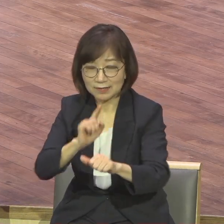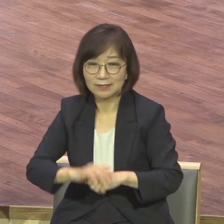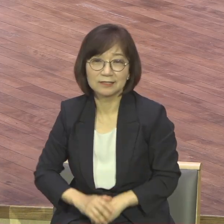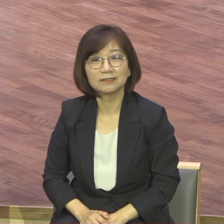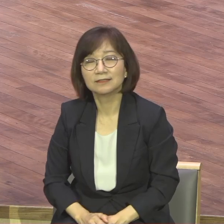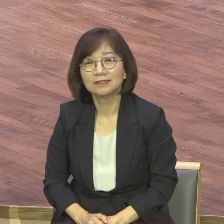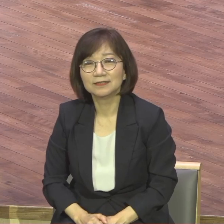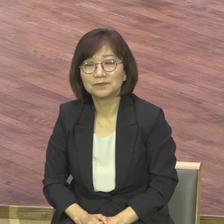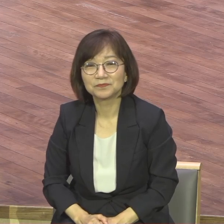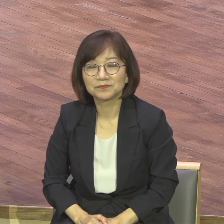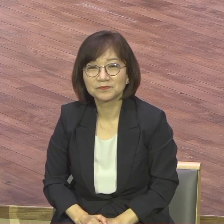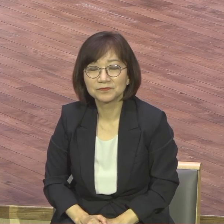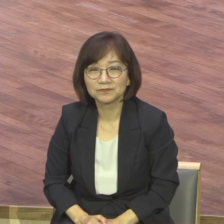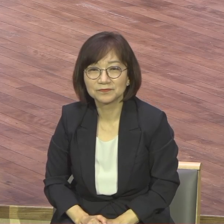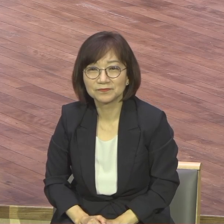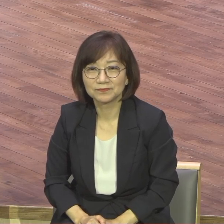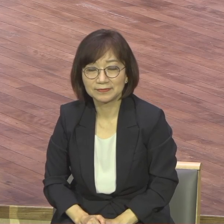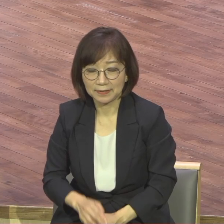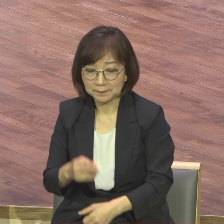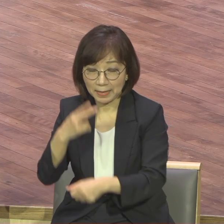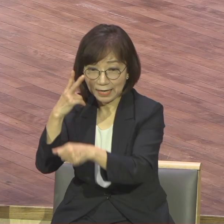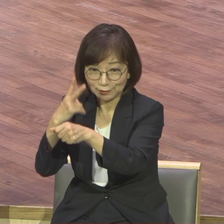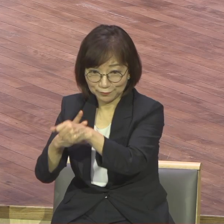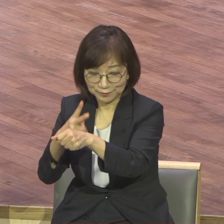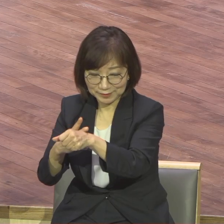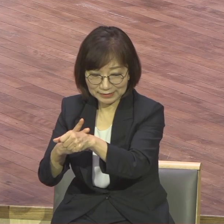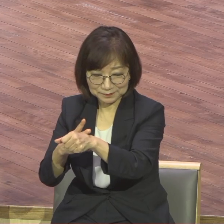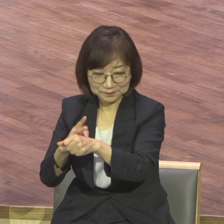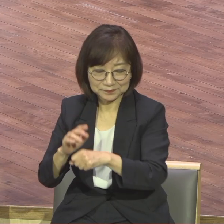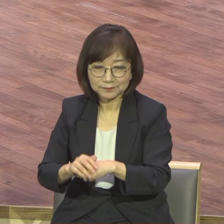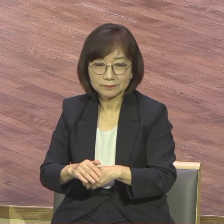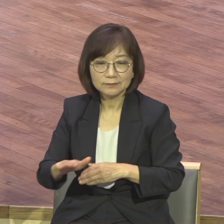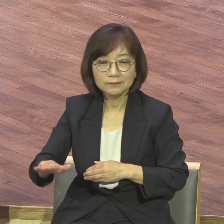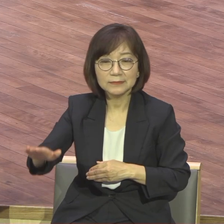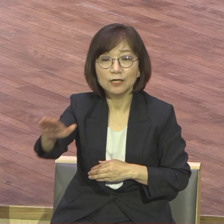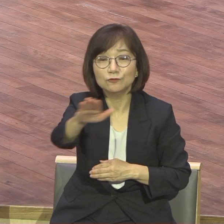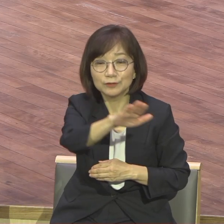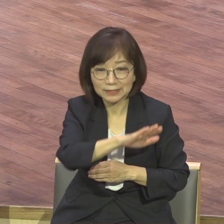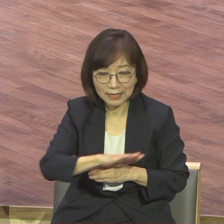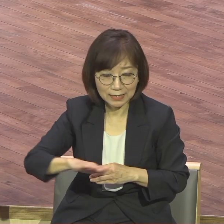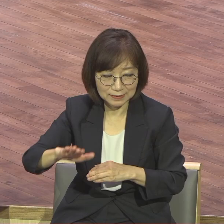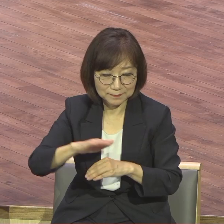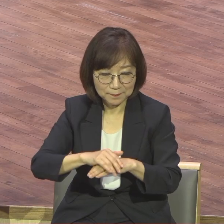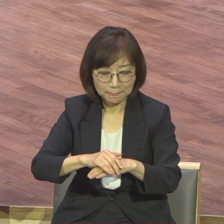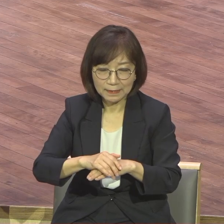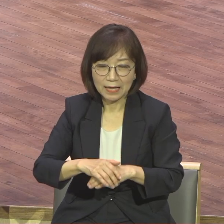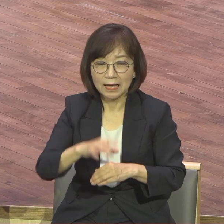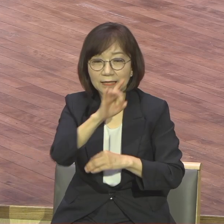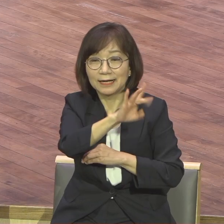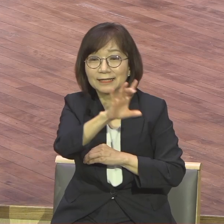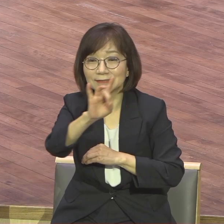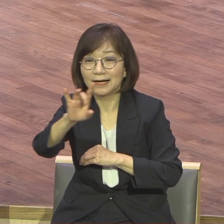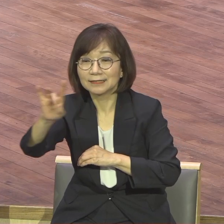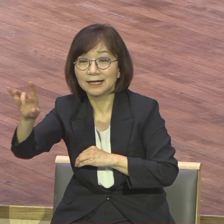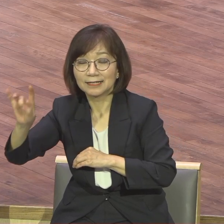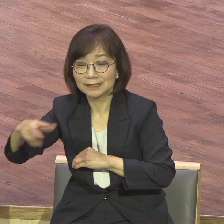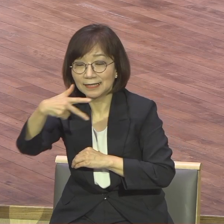바울은 성도들의 몸 몸의 한 지체로 표현한 후에 그 지체들이 각각 다른